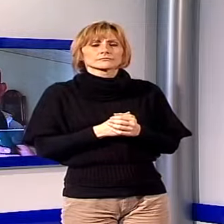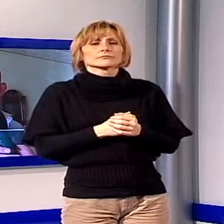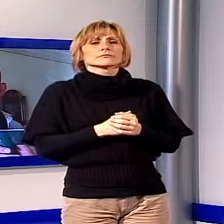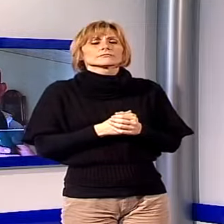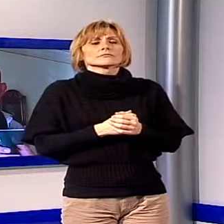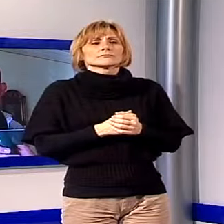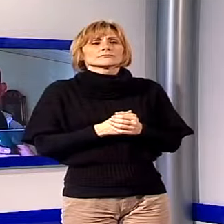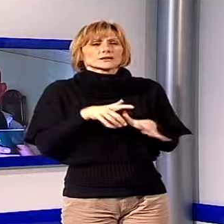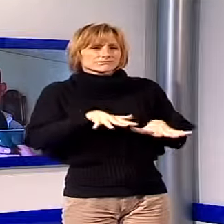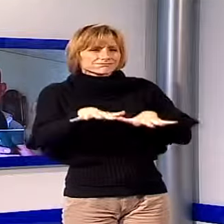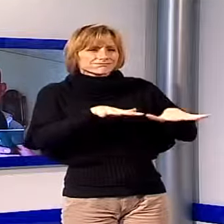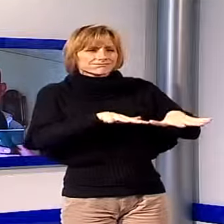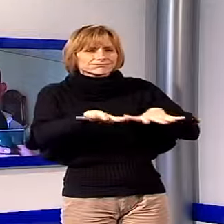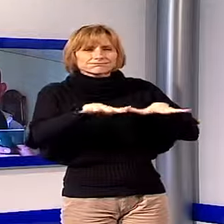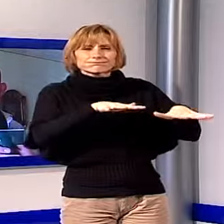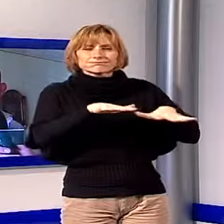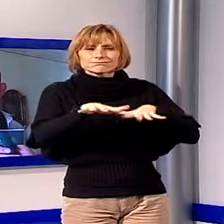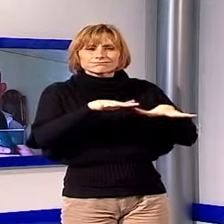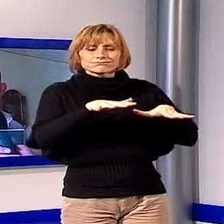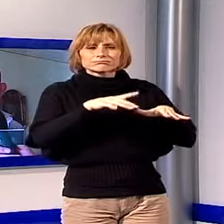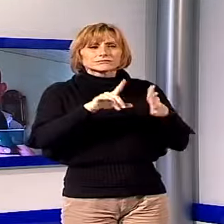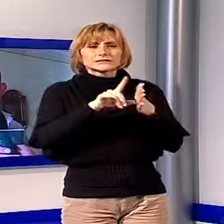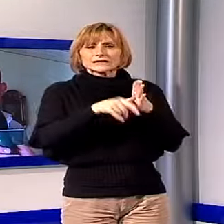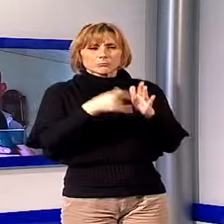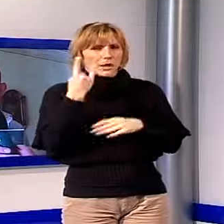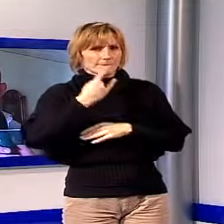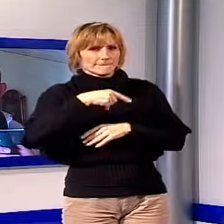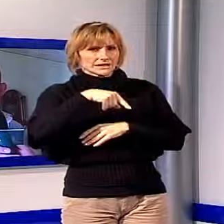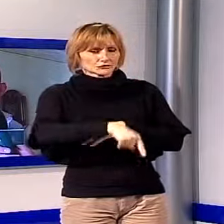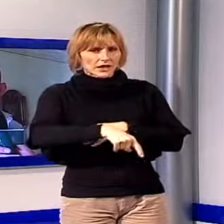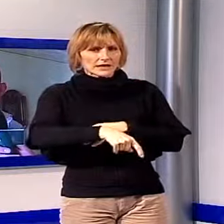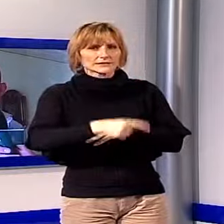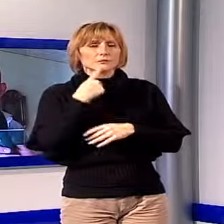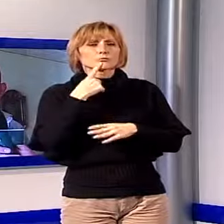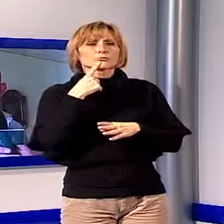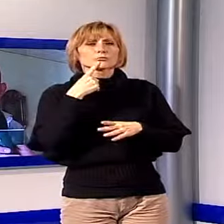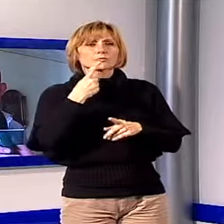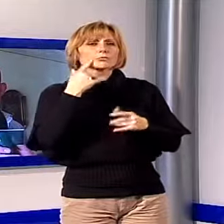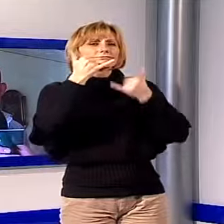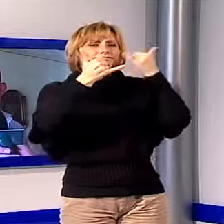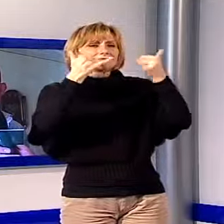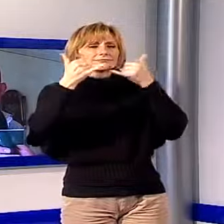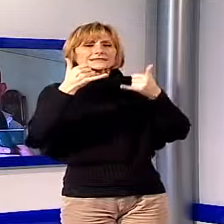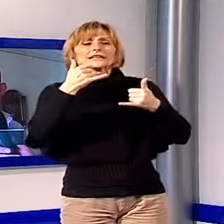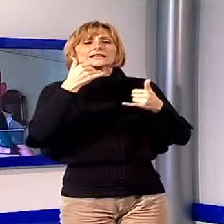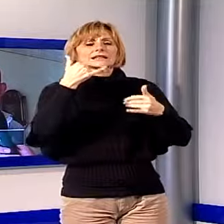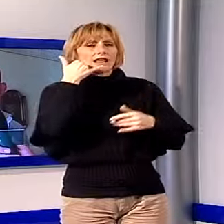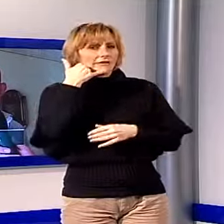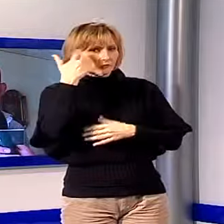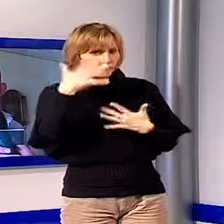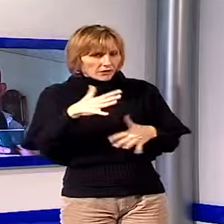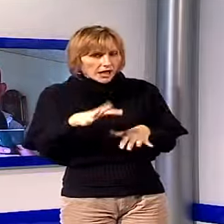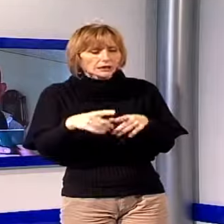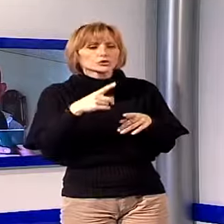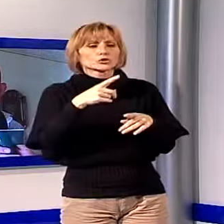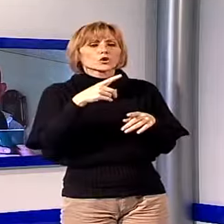messo in moto in piena emergenza, abbiamo fatto una serie di meeting telefonici anche sul luogo e